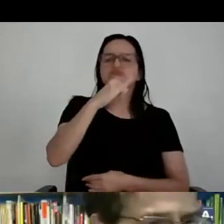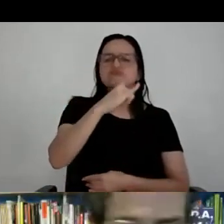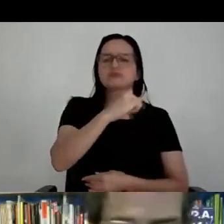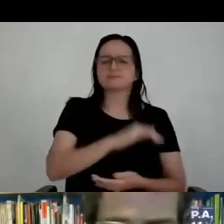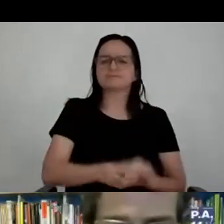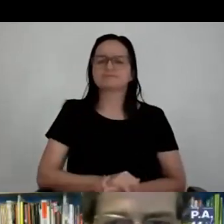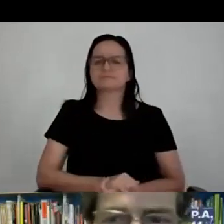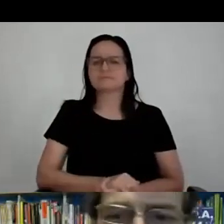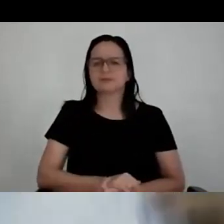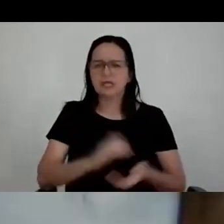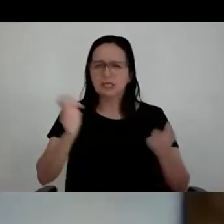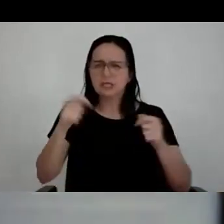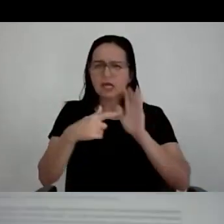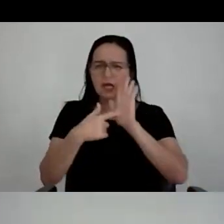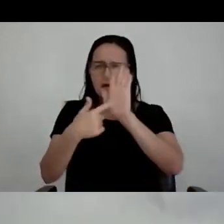Consegue rodabrar?